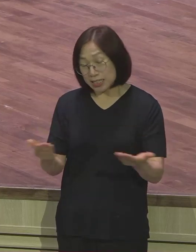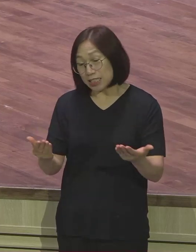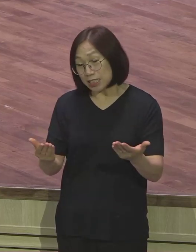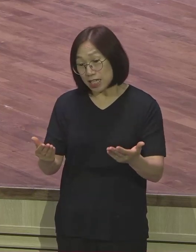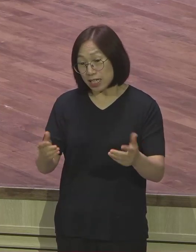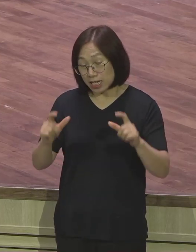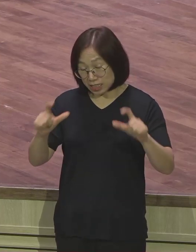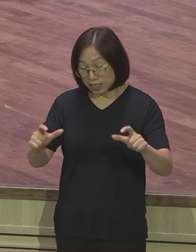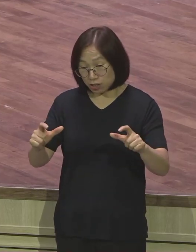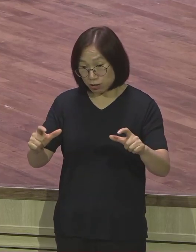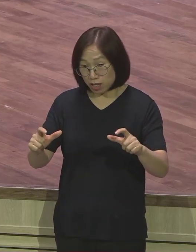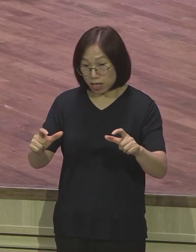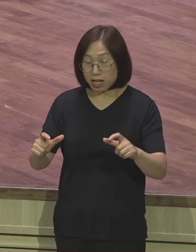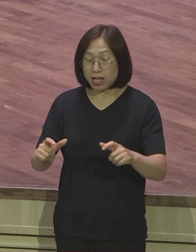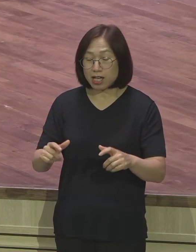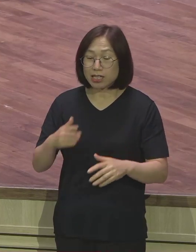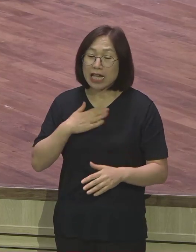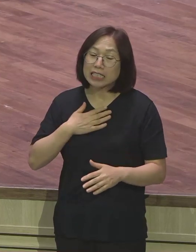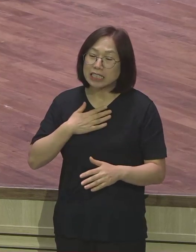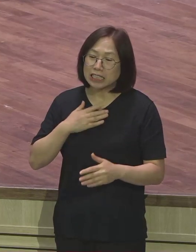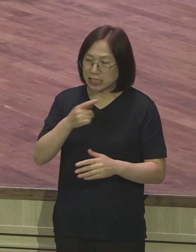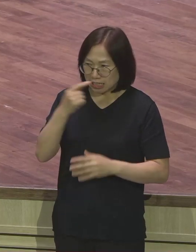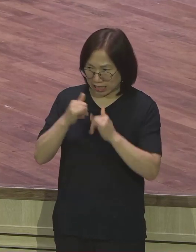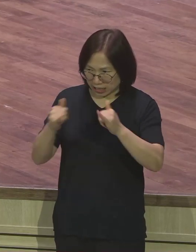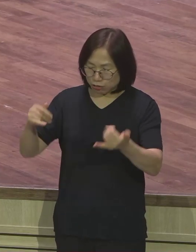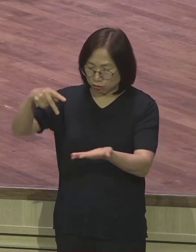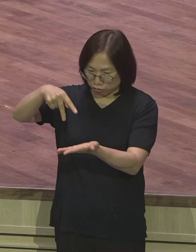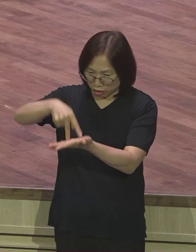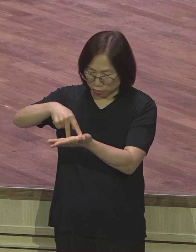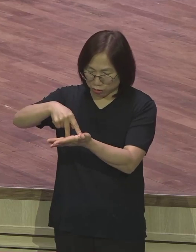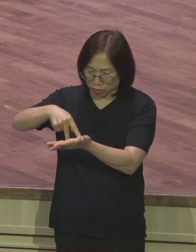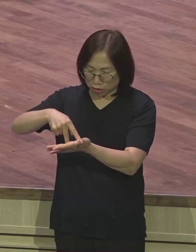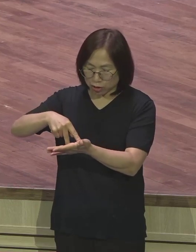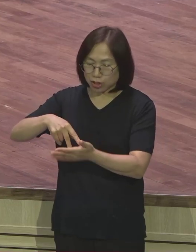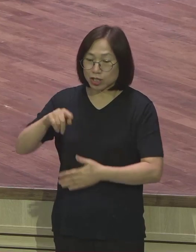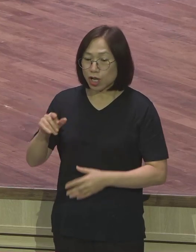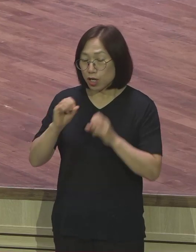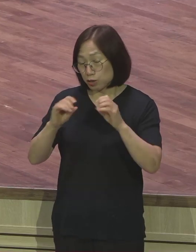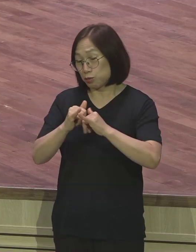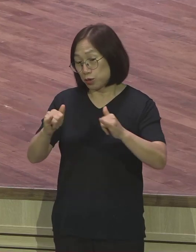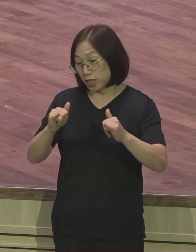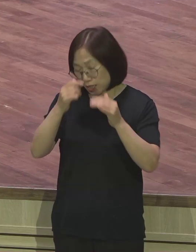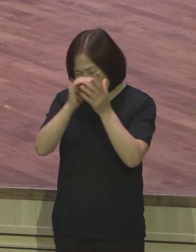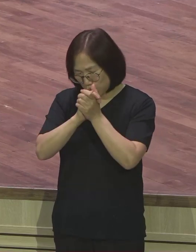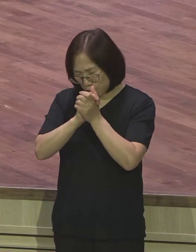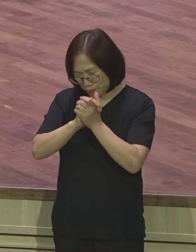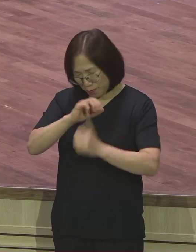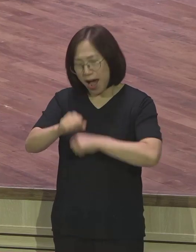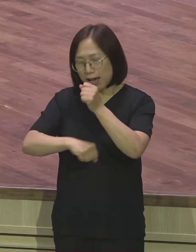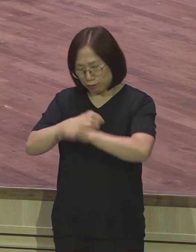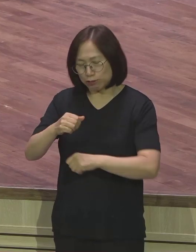세우실 것입니다 이러한 전도자의 기도를 마음껏 누리시기 바랍니다 결론입니다